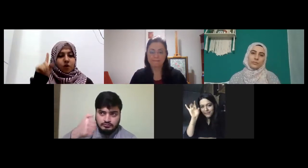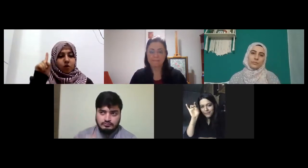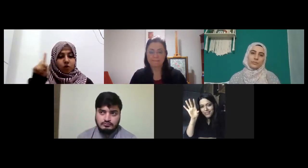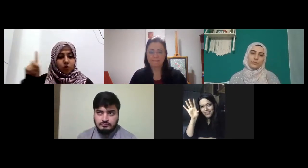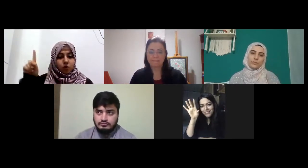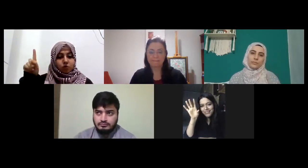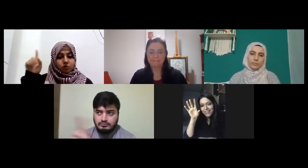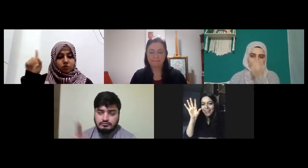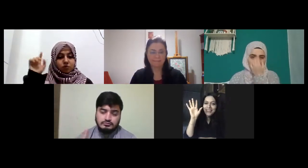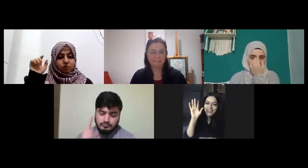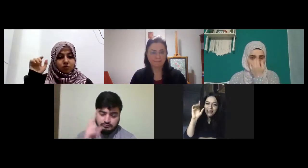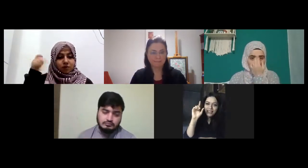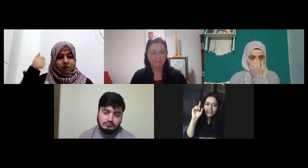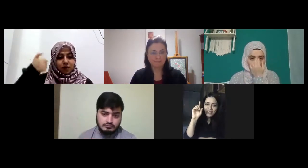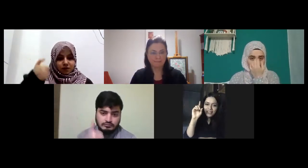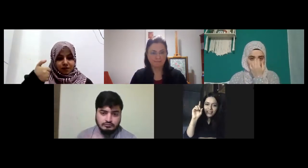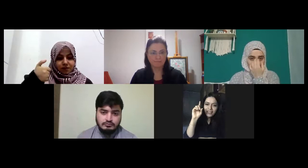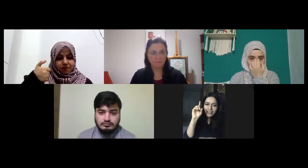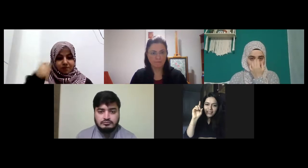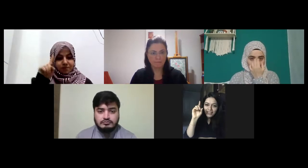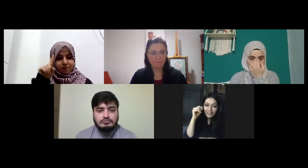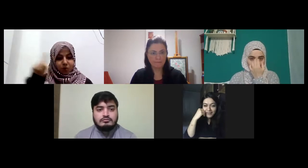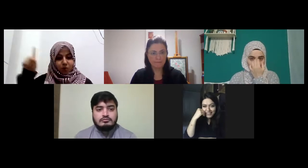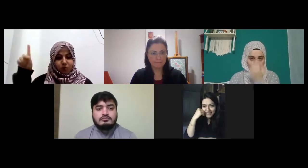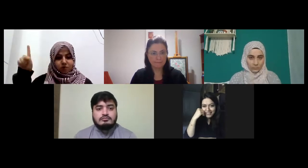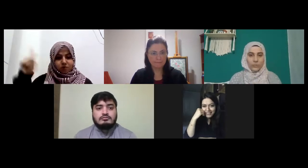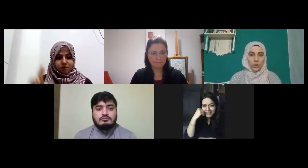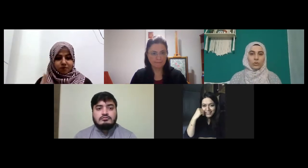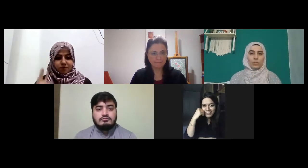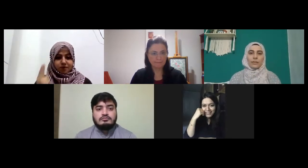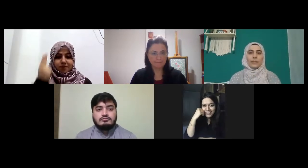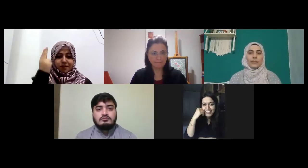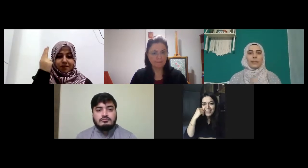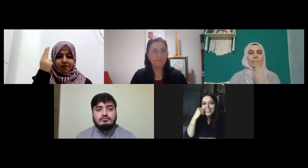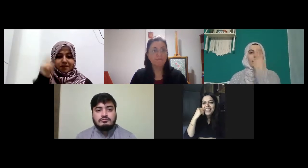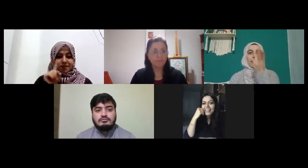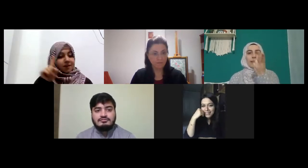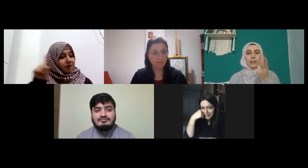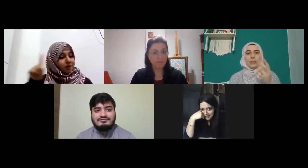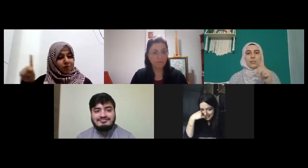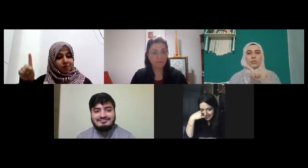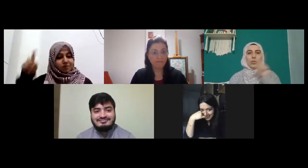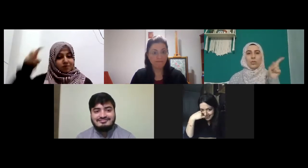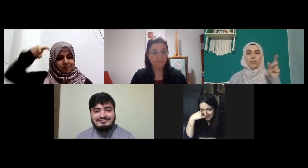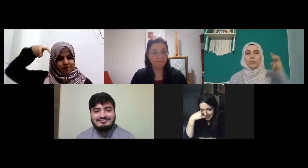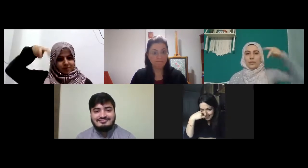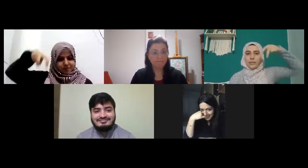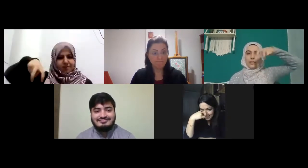on on altı evet on yedi yedi on sekiz